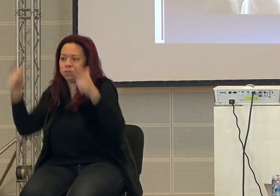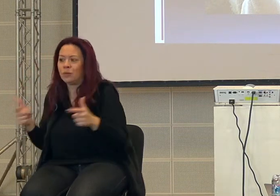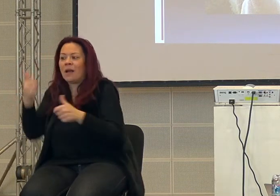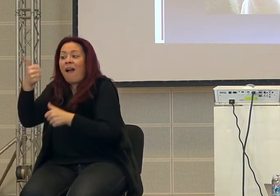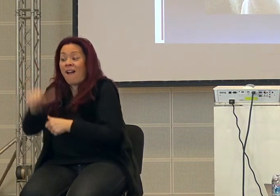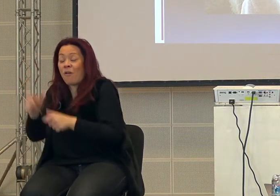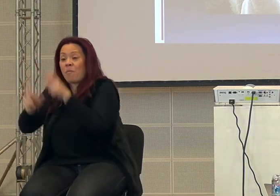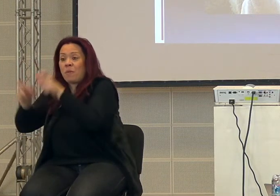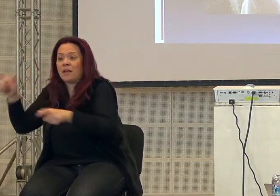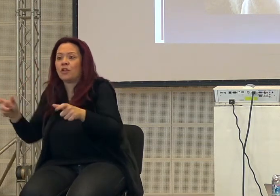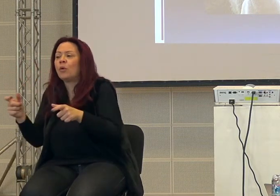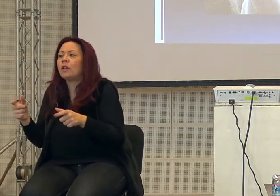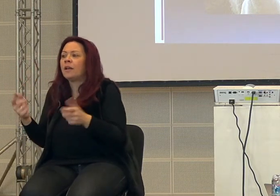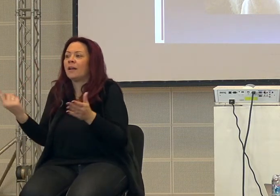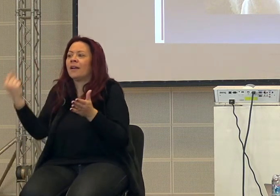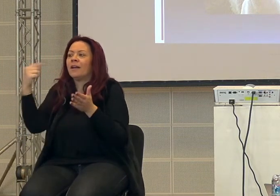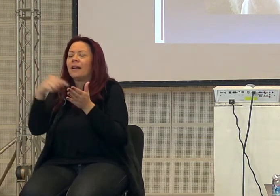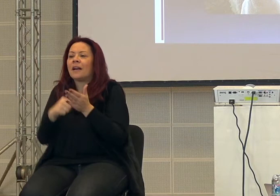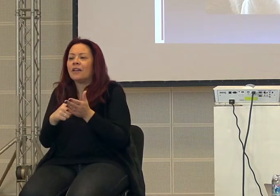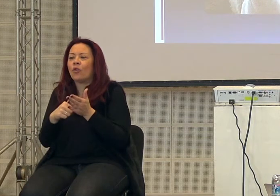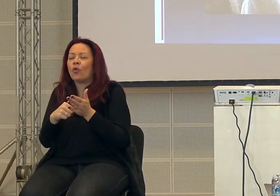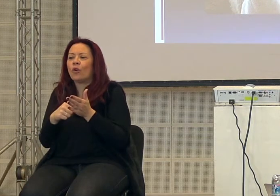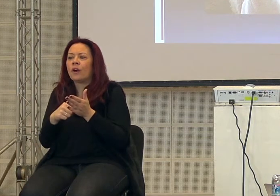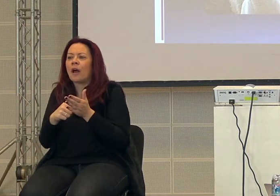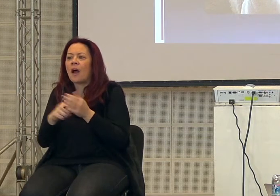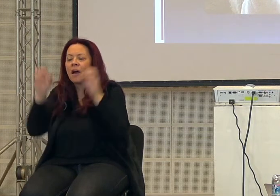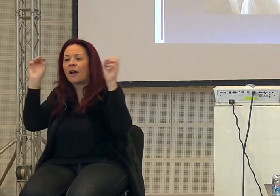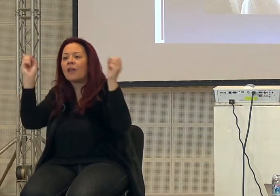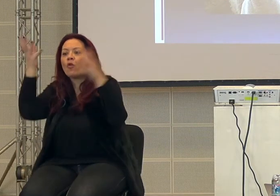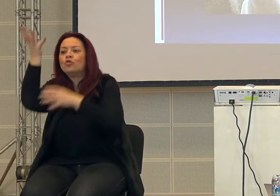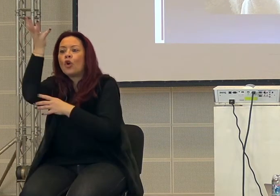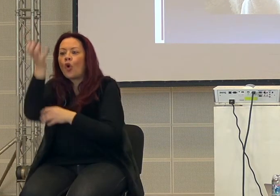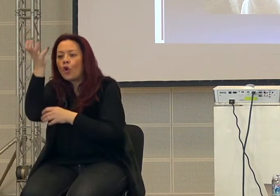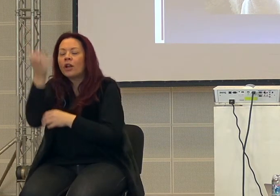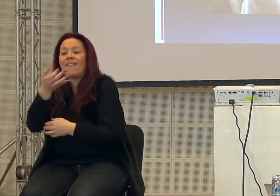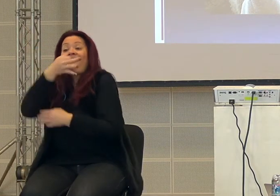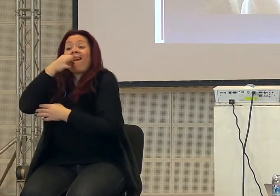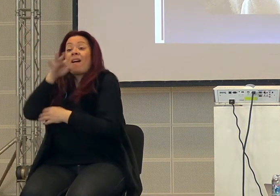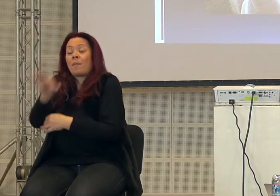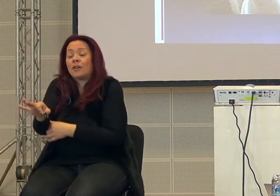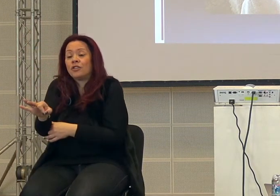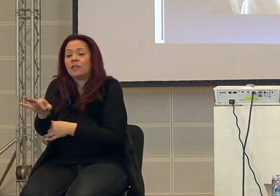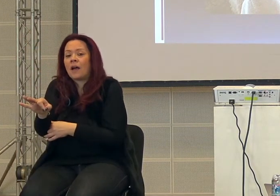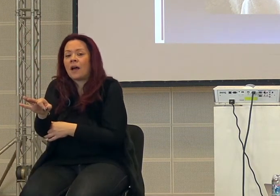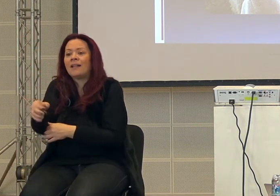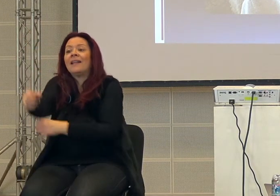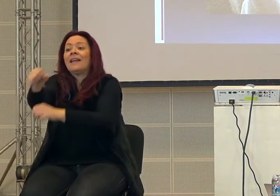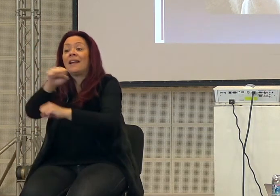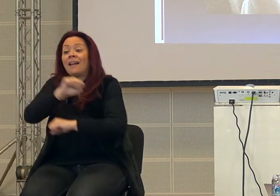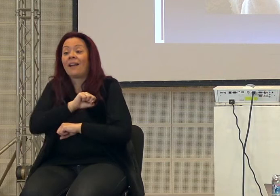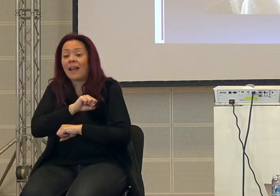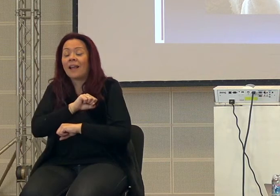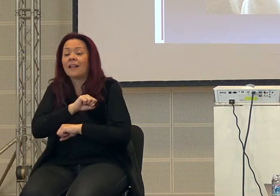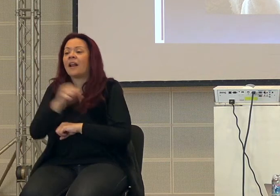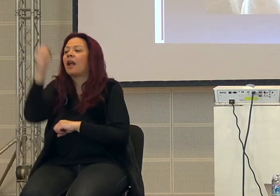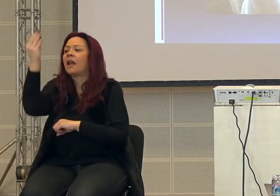Qui ritorna la cosa della rivoluzione cognitiva, cioè la capacità di credere in